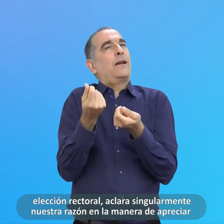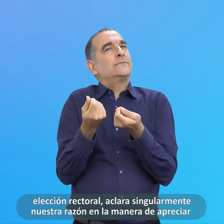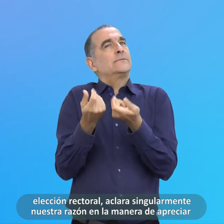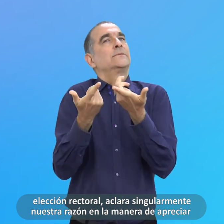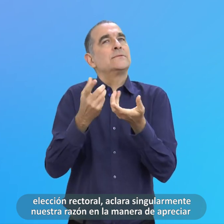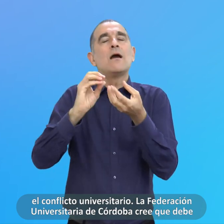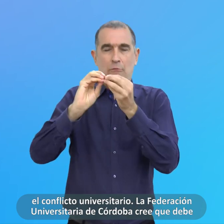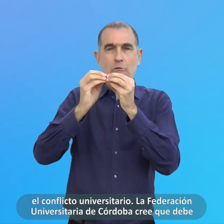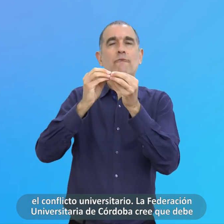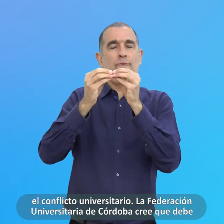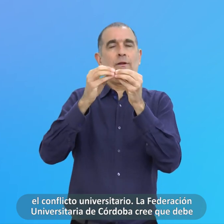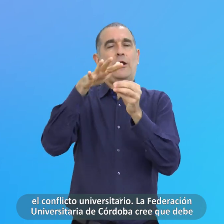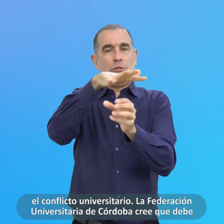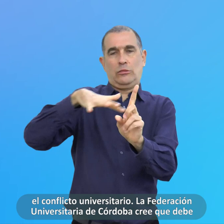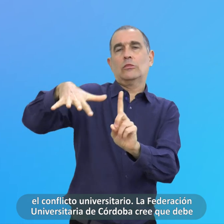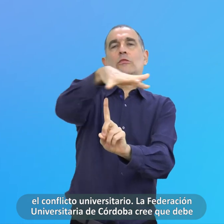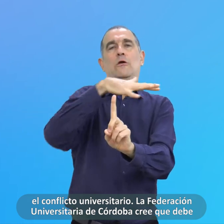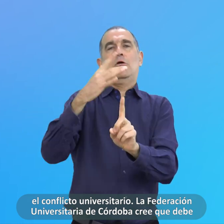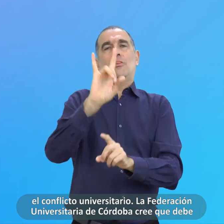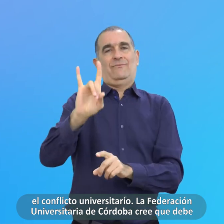El Conflicto Universitario